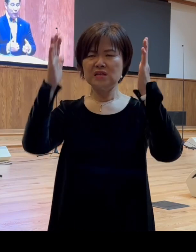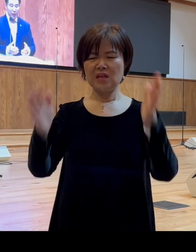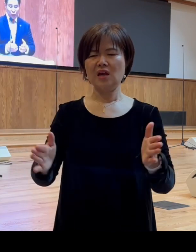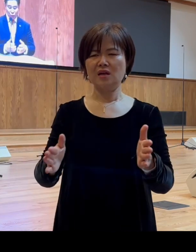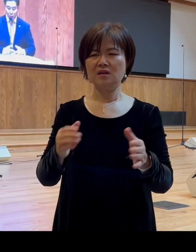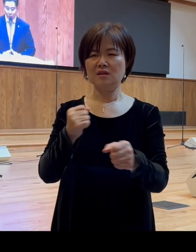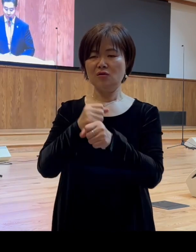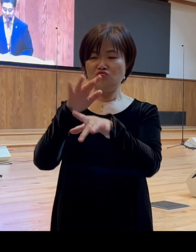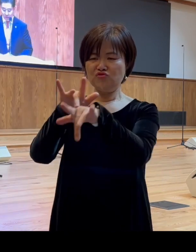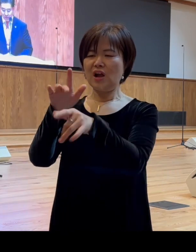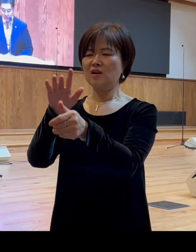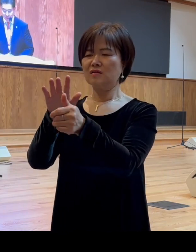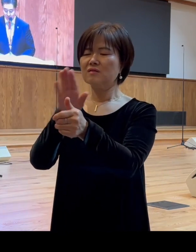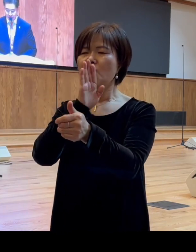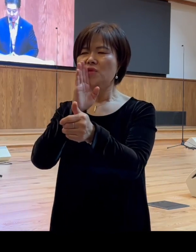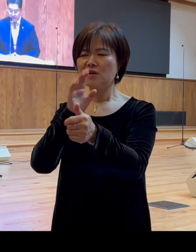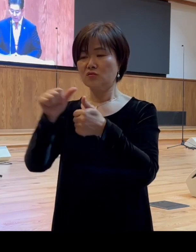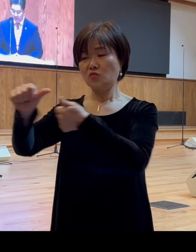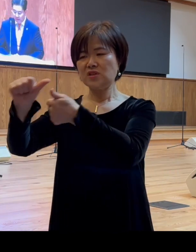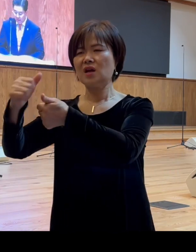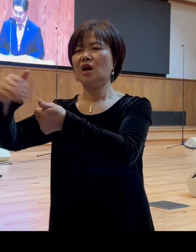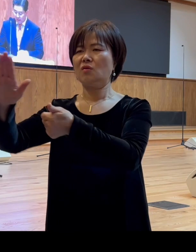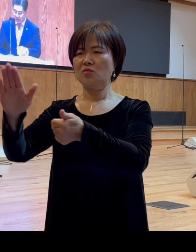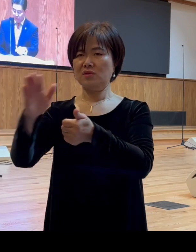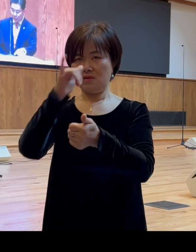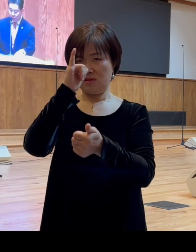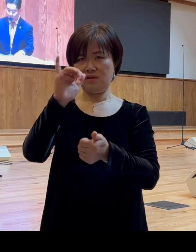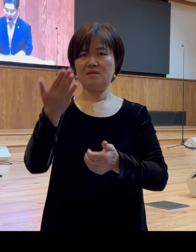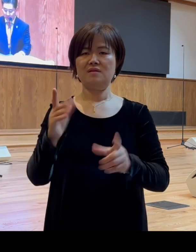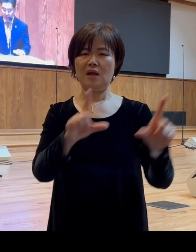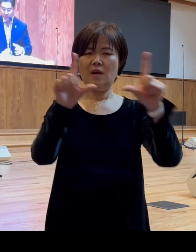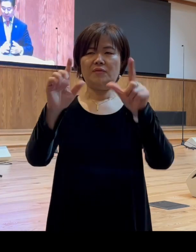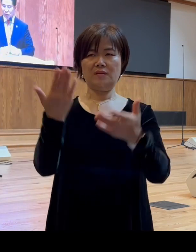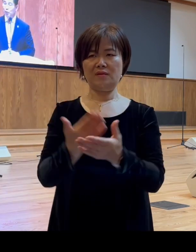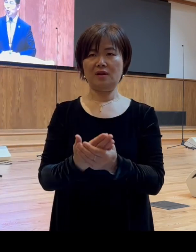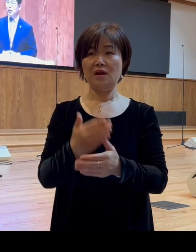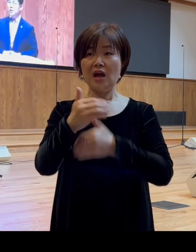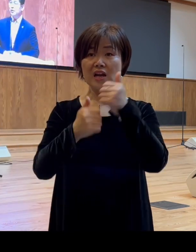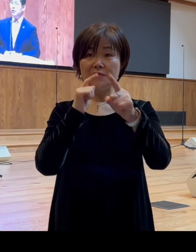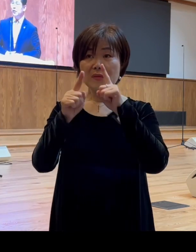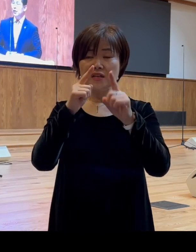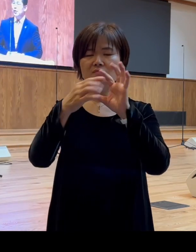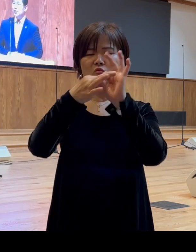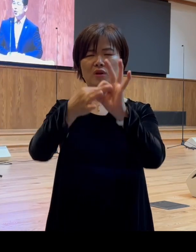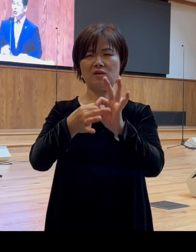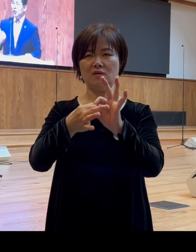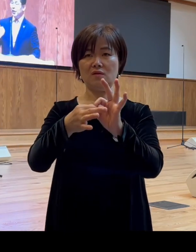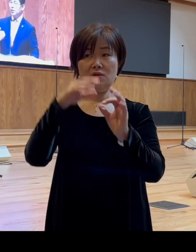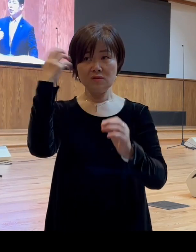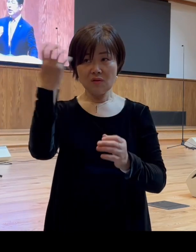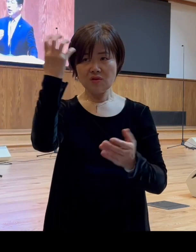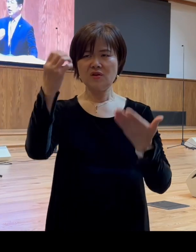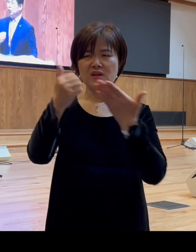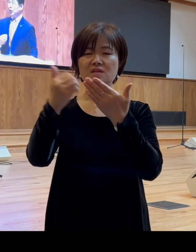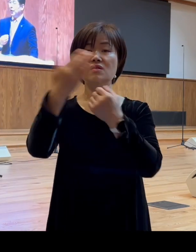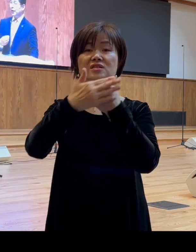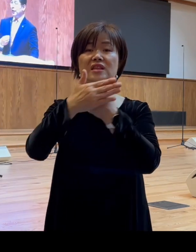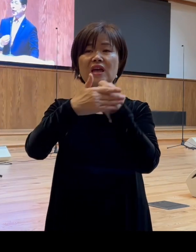쫓고 있었던 것입니다 사랑하는 성대 여러분 하나님의 말씀을 통해서 성령께서 은혜 가운데 우리의